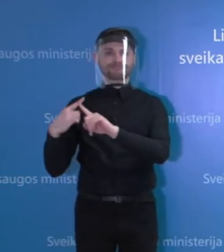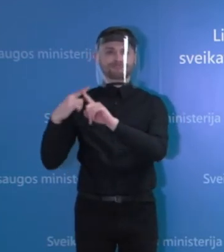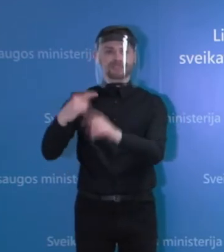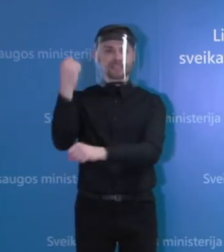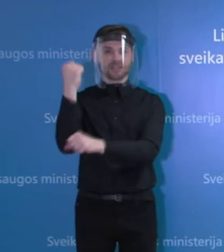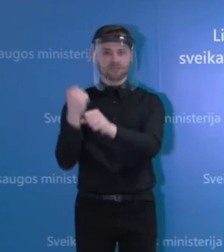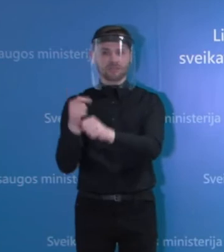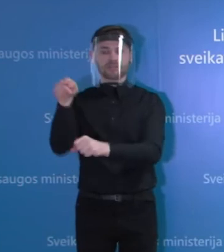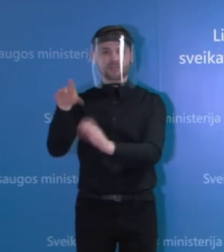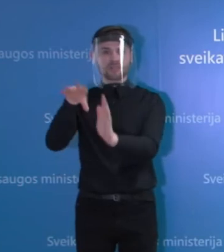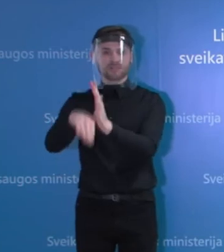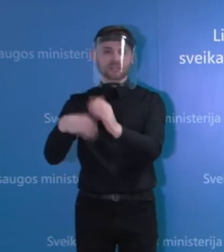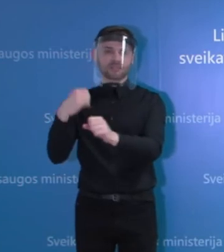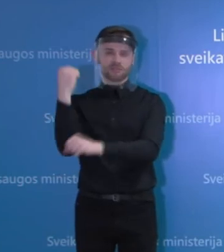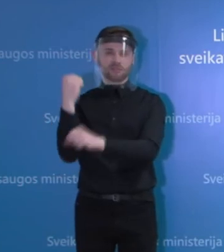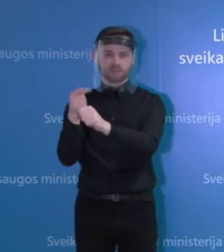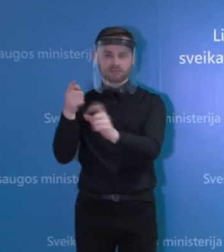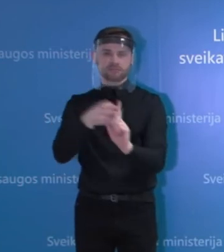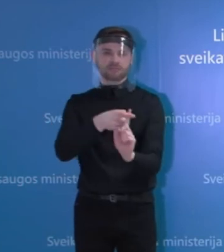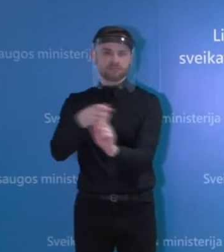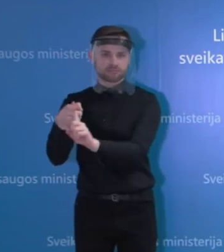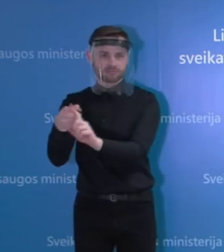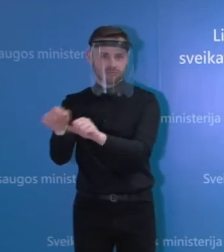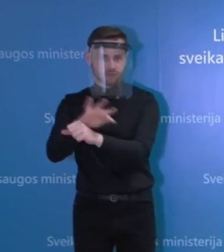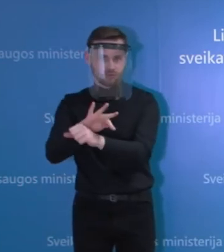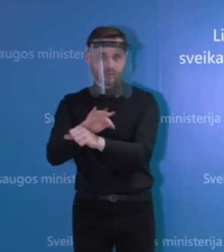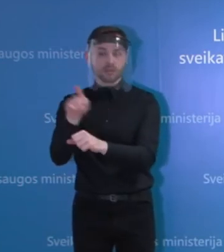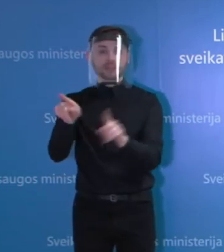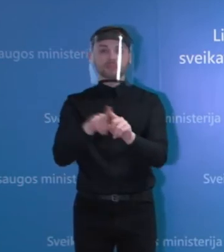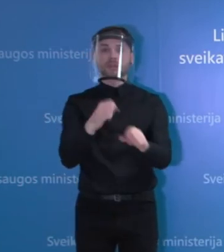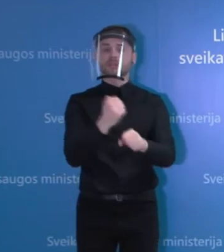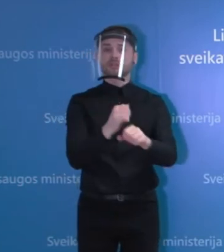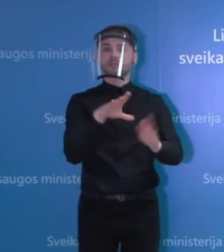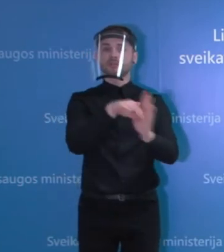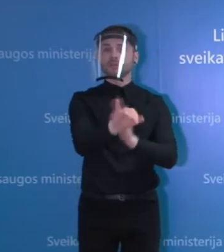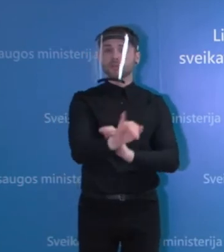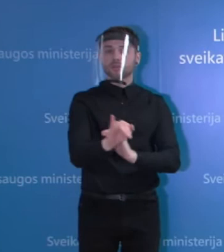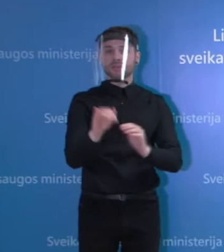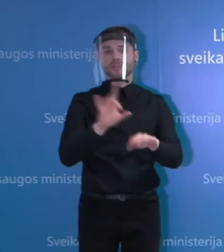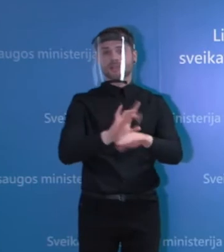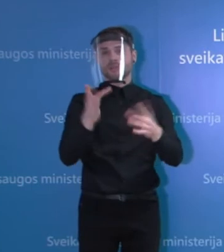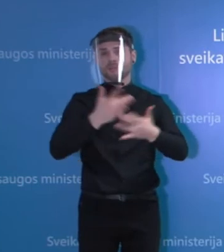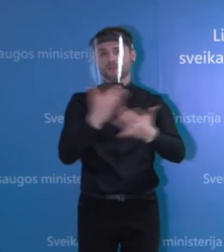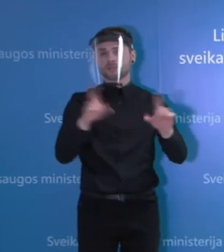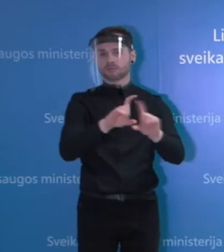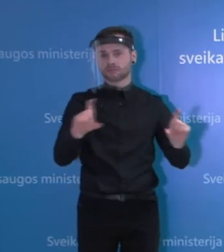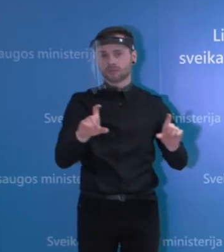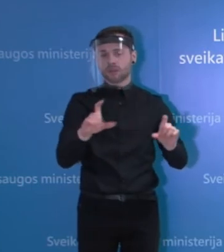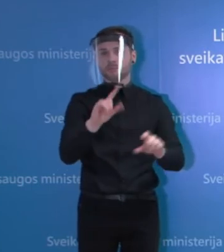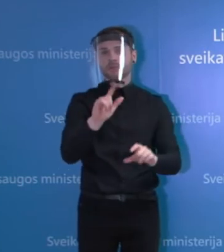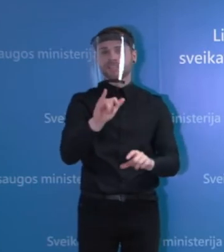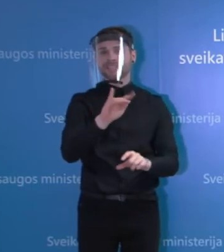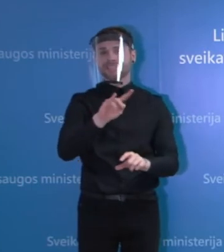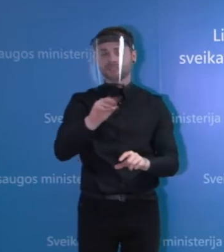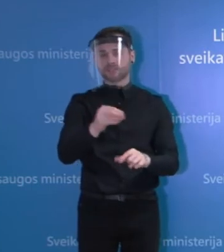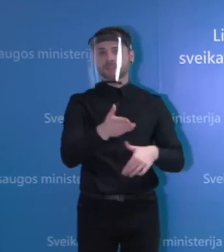pagalbos stotija dirbantį asmenį, kuris dirba ir Klaipėdos viešojo įstaigoje palietyvios pagalbos ir